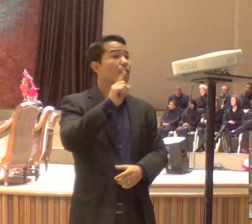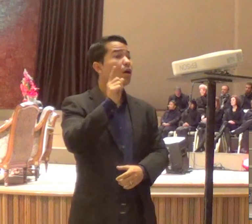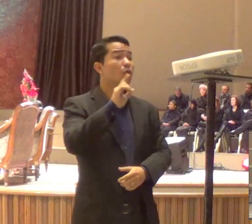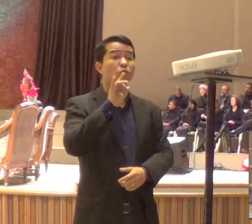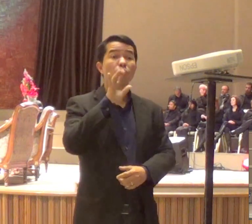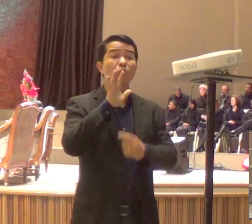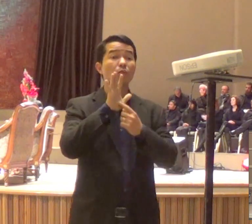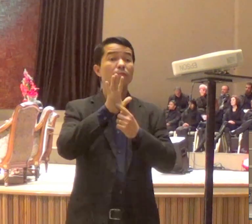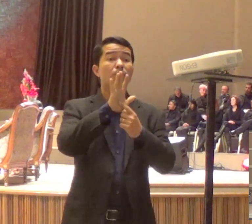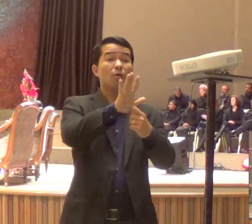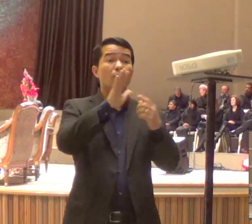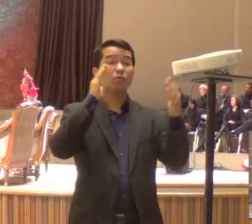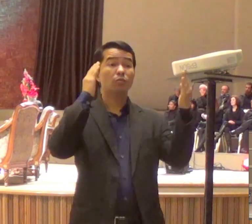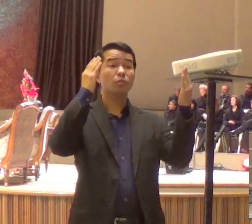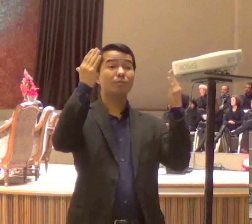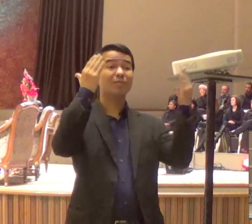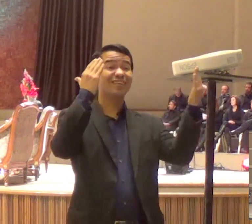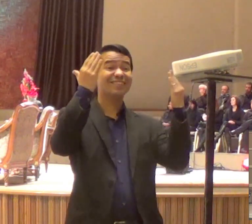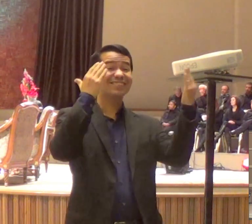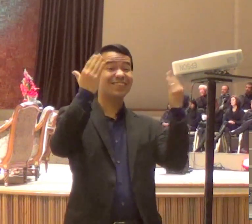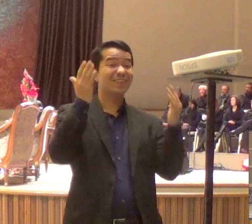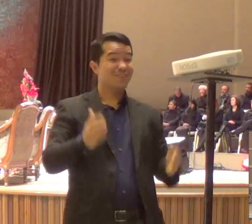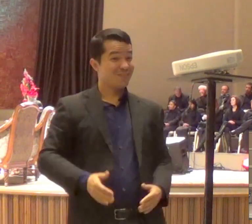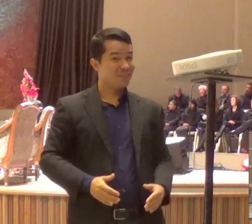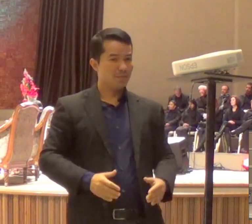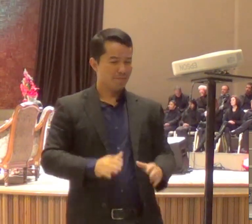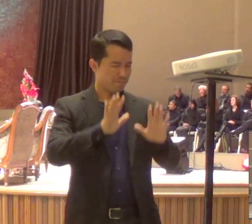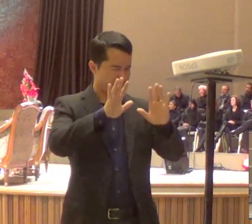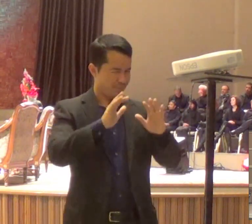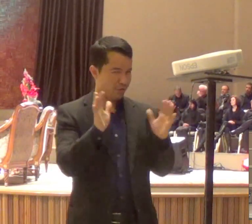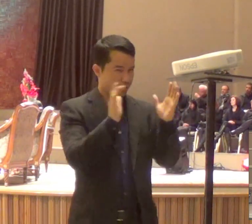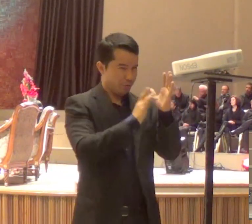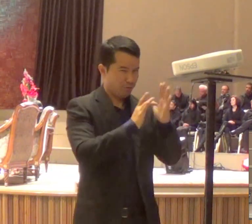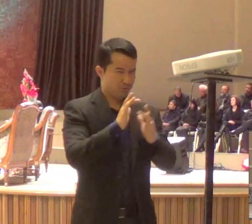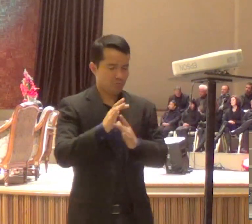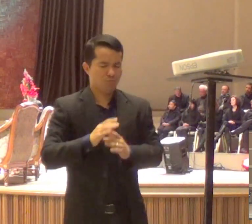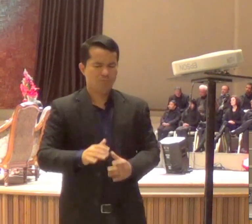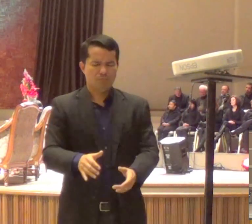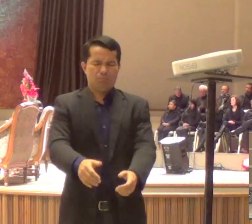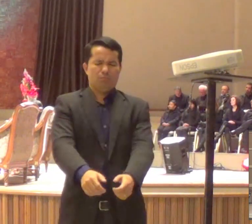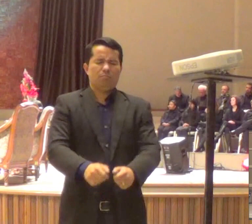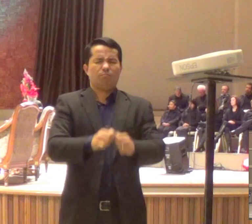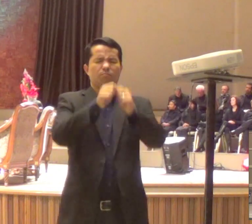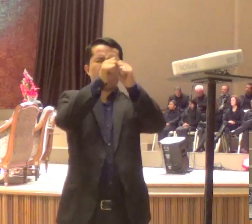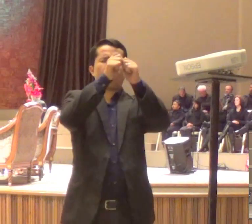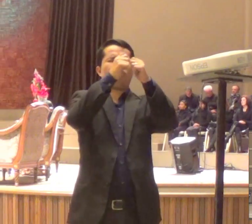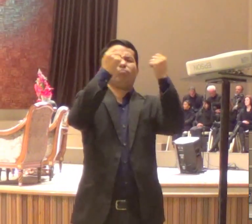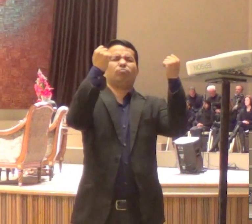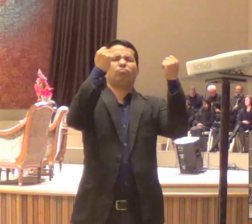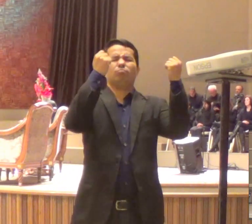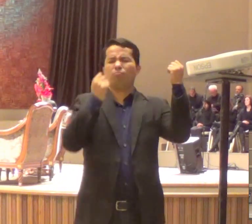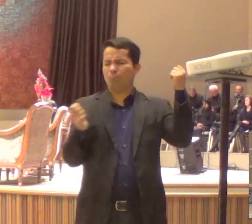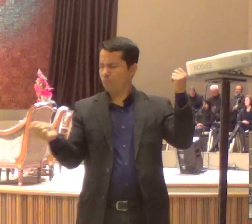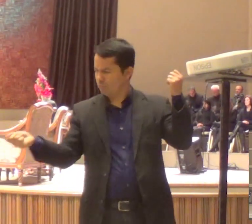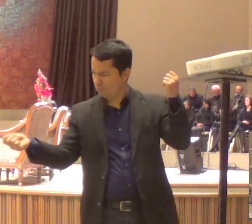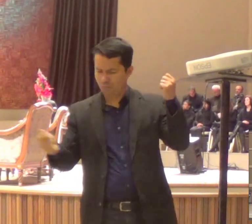Jesus estava vivo na mesa, ele pegou o pão, partiu, e disse, isso aqui é meu corpo, mas o corpo dele estava lá,